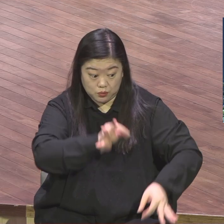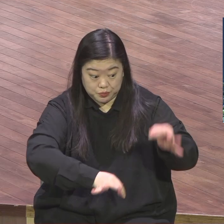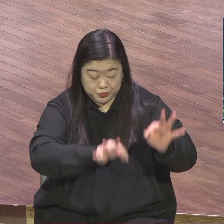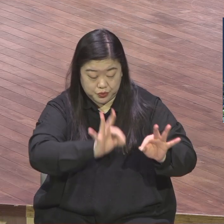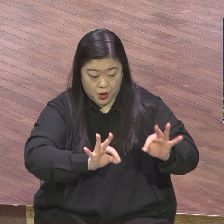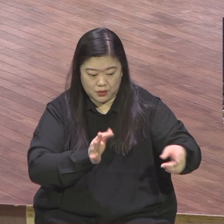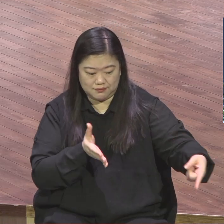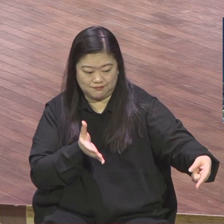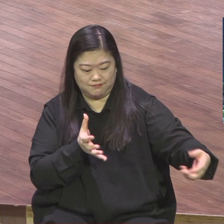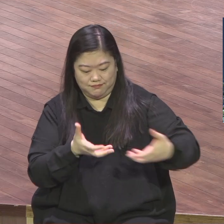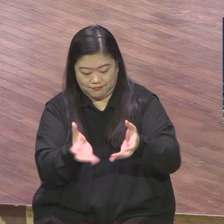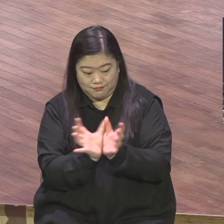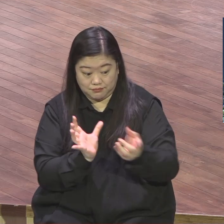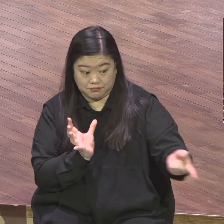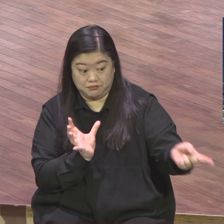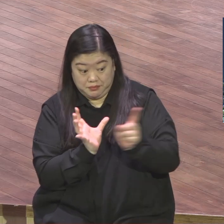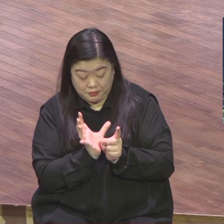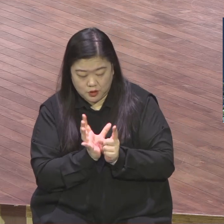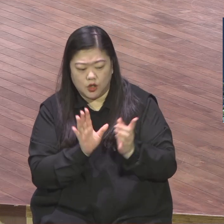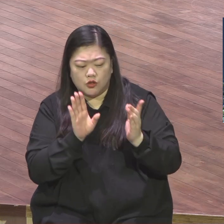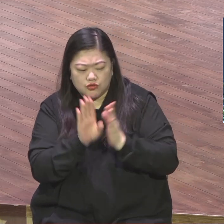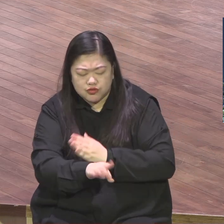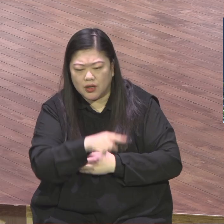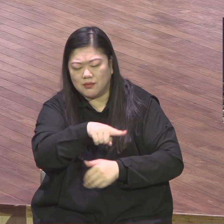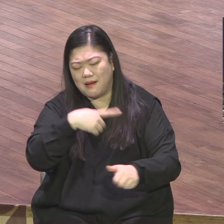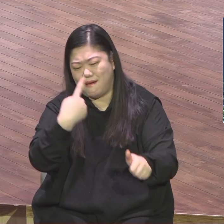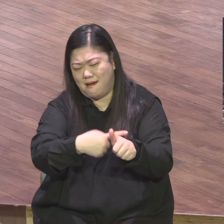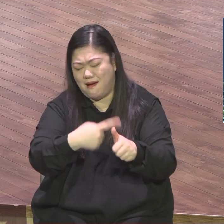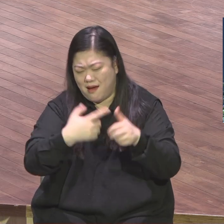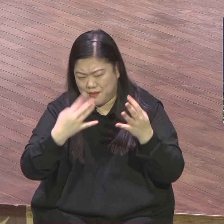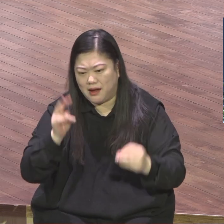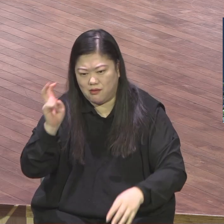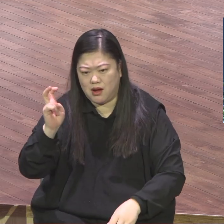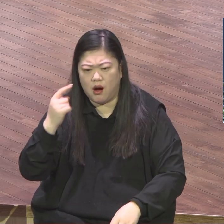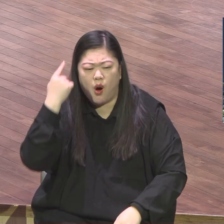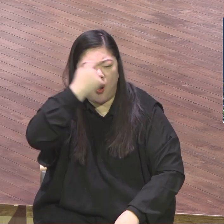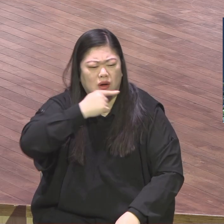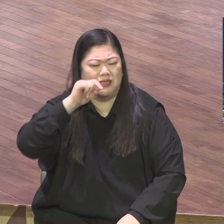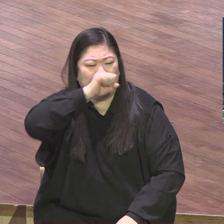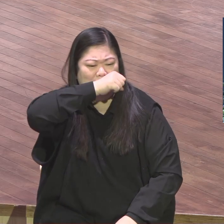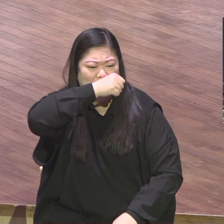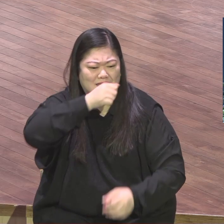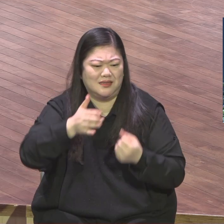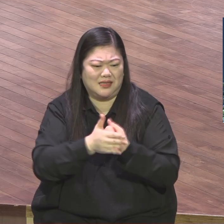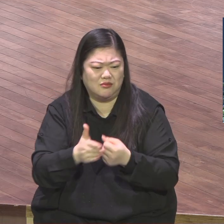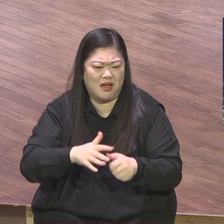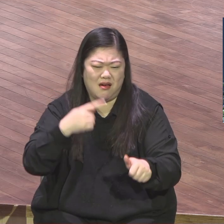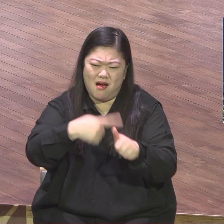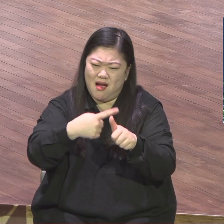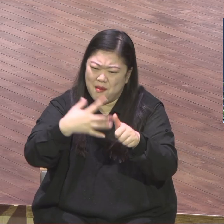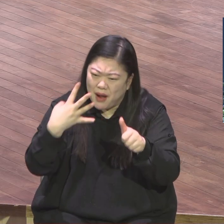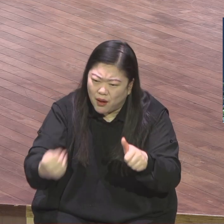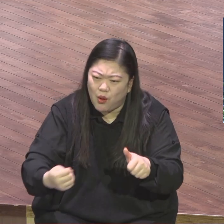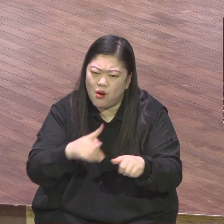것이다 그리고 게임을 뗄 때마다 수많은 욕설을 막 하도록 할 것이다 이때 너는 결코